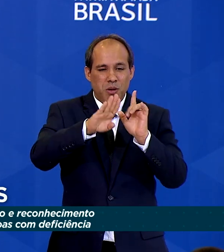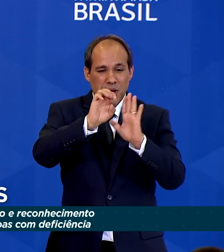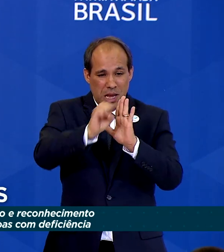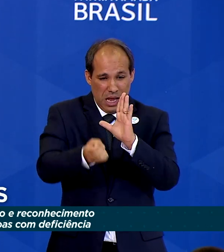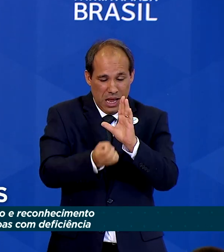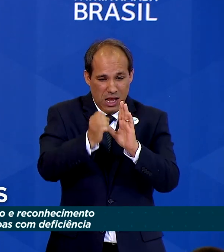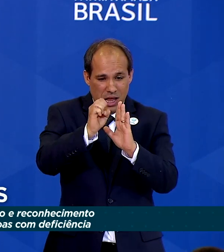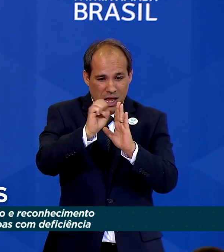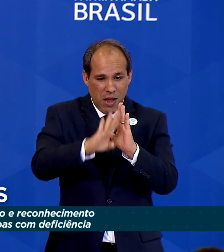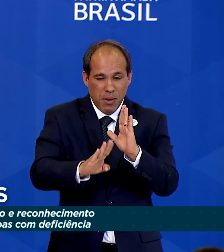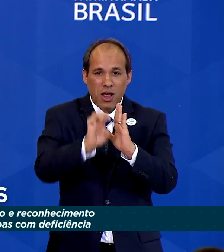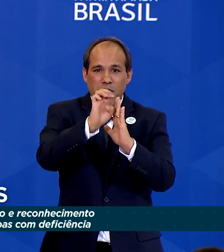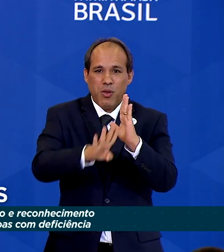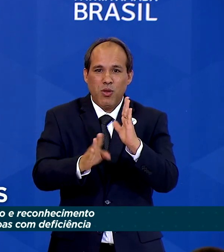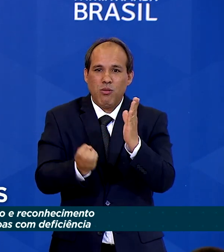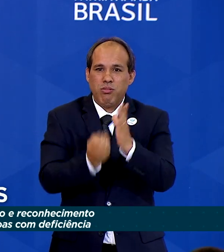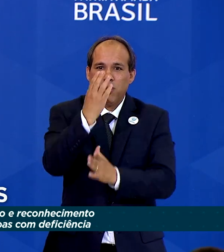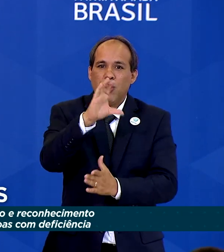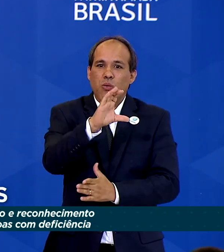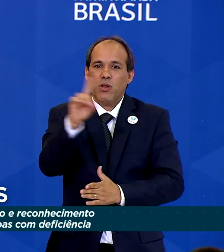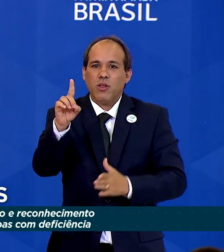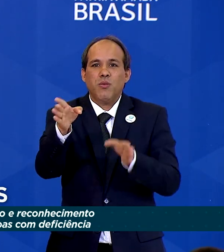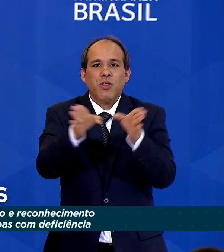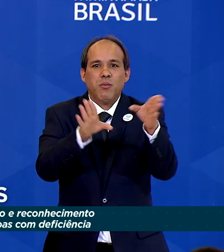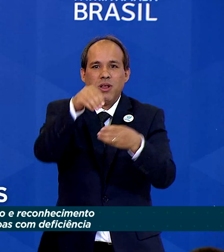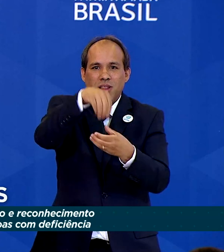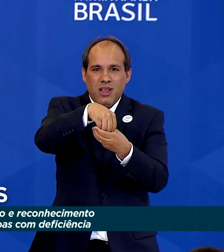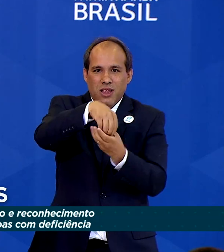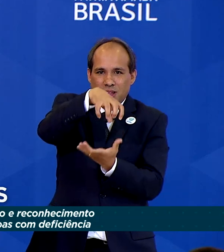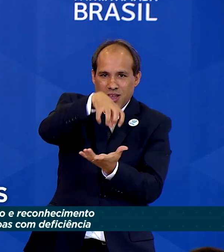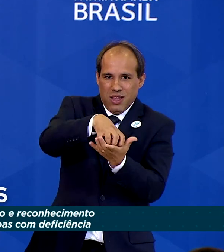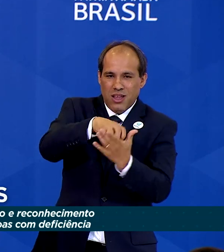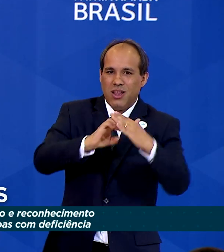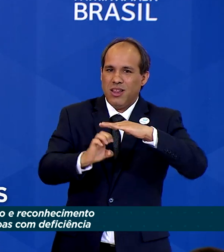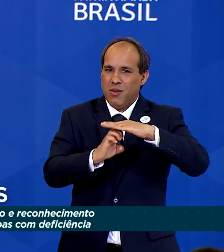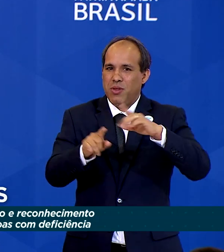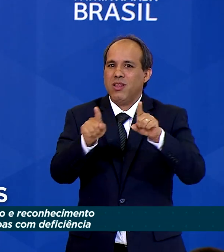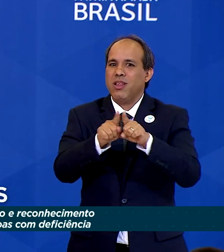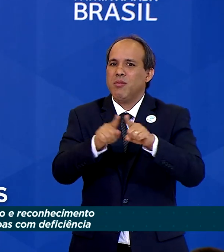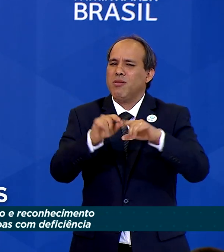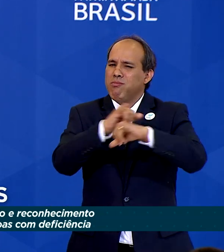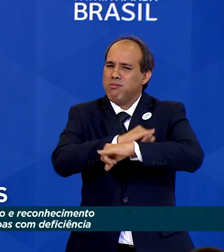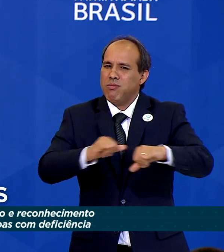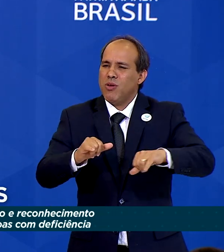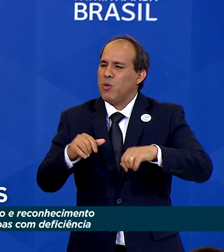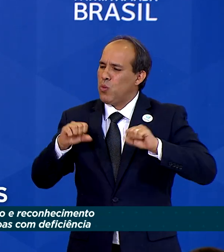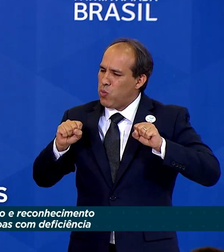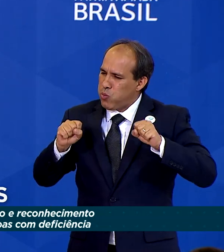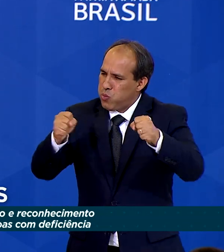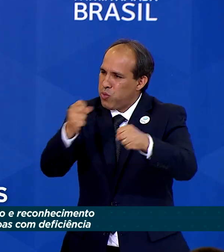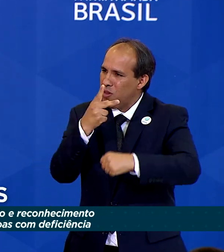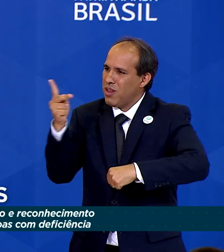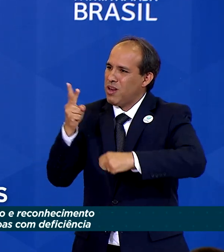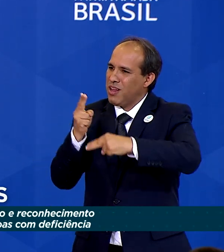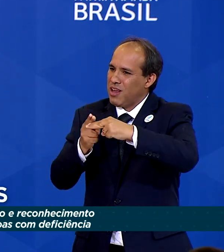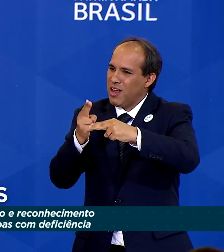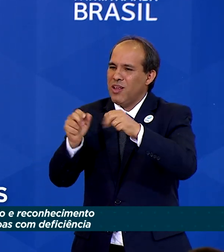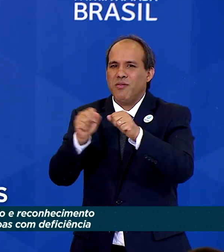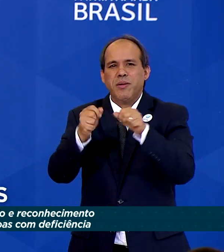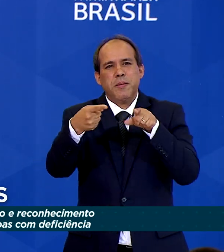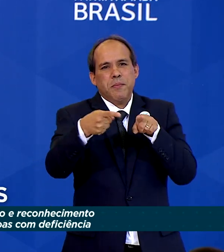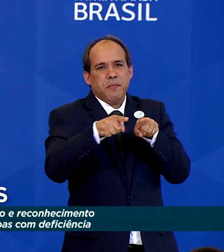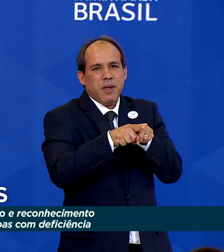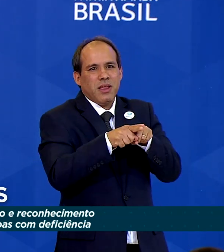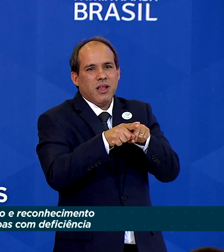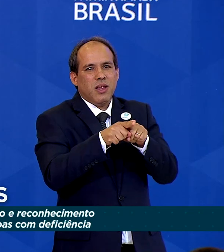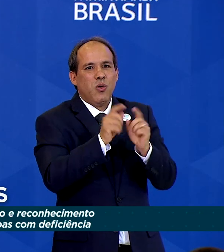uma coordenação de acessibilidade na agência. Menciono também o empenho da Caixa em realizar parceria